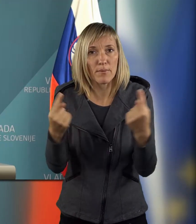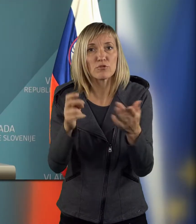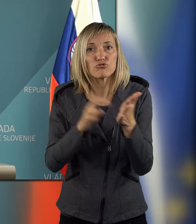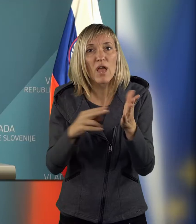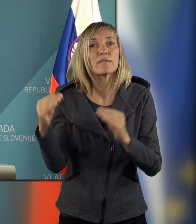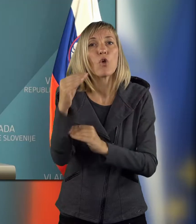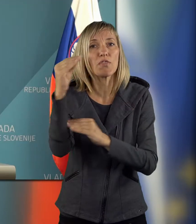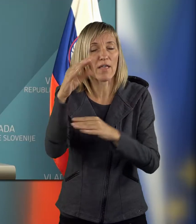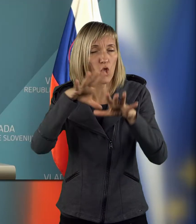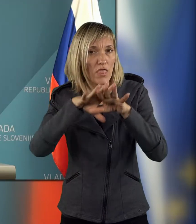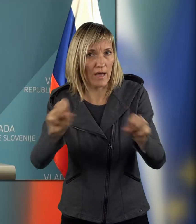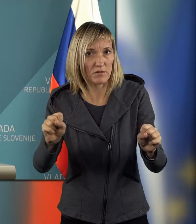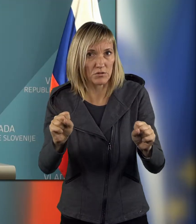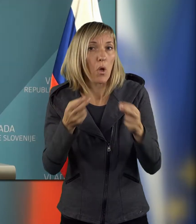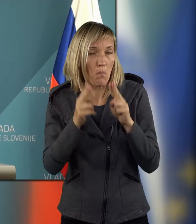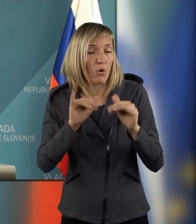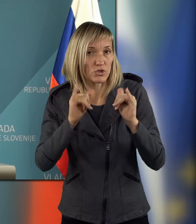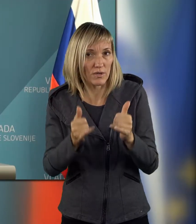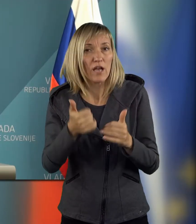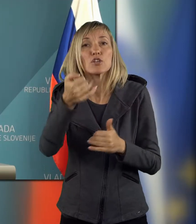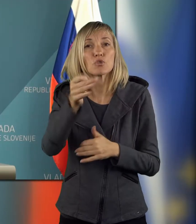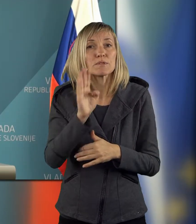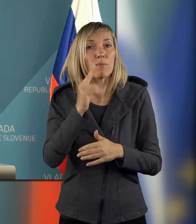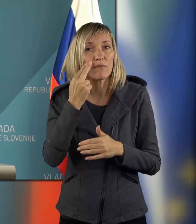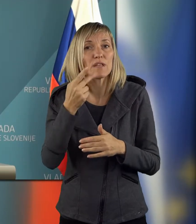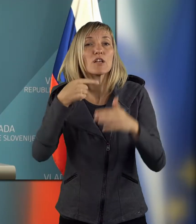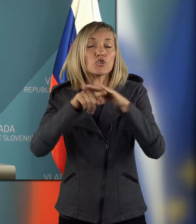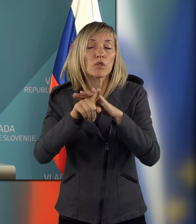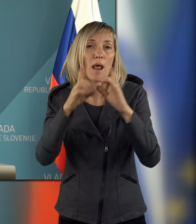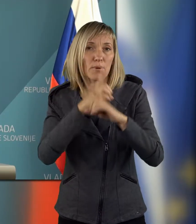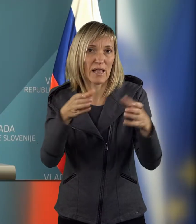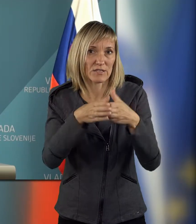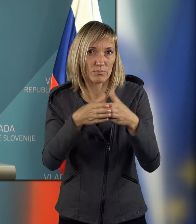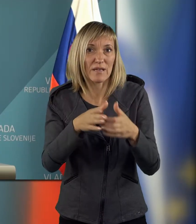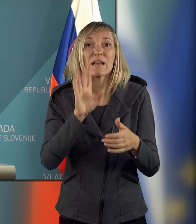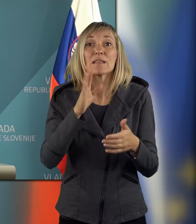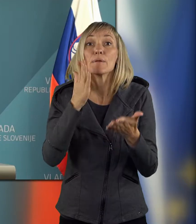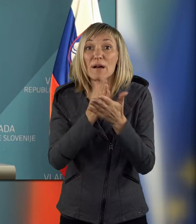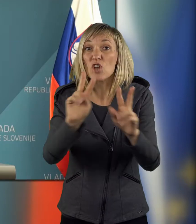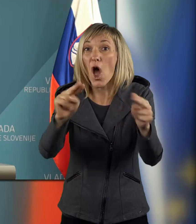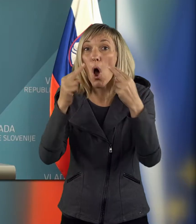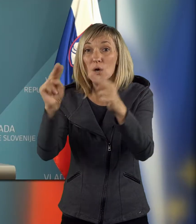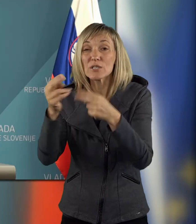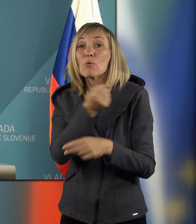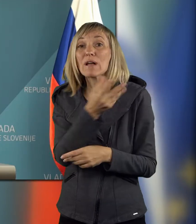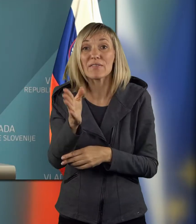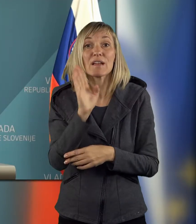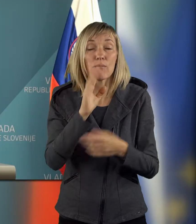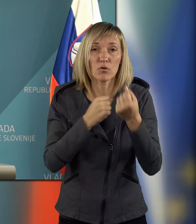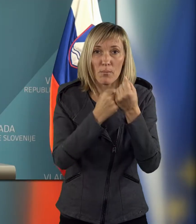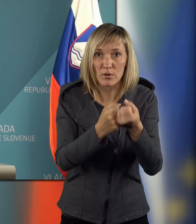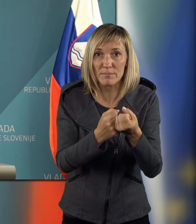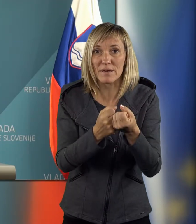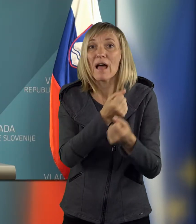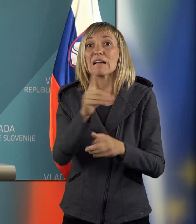jih še nadgraditi, zagotovo pa bomo videli, kaj bo v poslanski skupinah. Da bi pa reka, da imam že odziv, katere poslanske skupine bodo vse